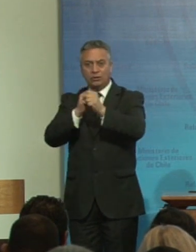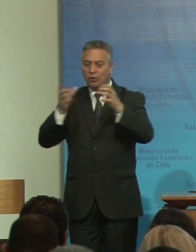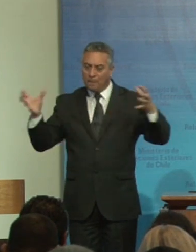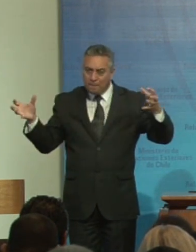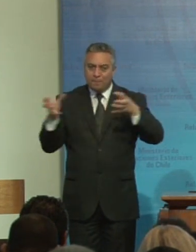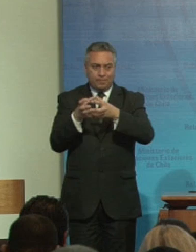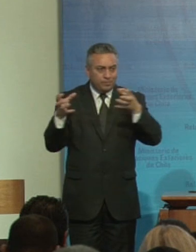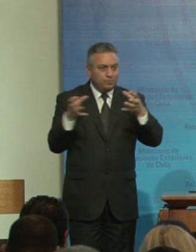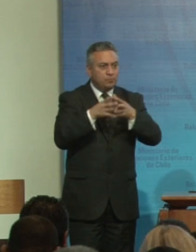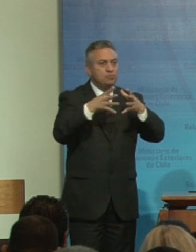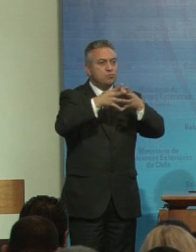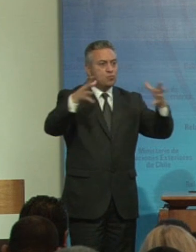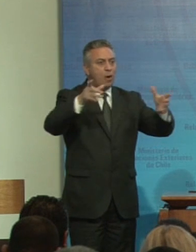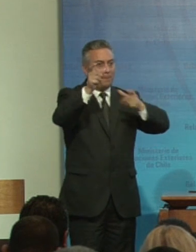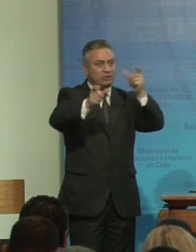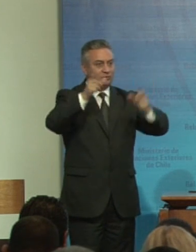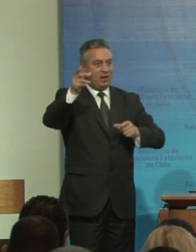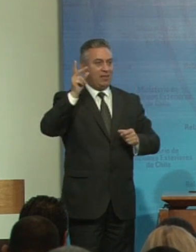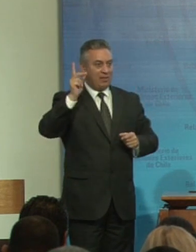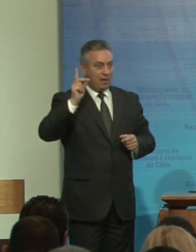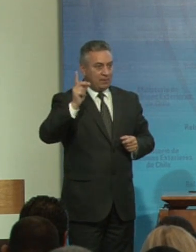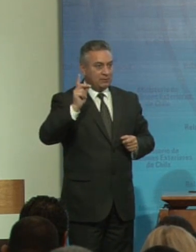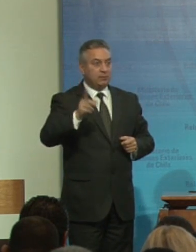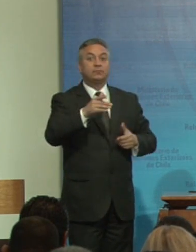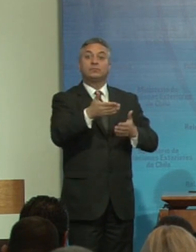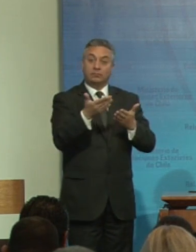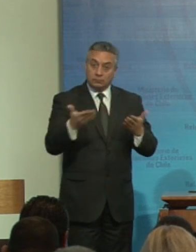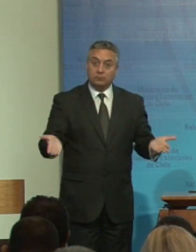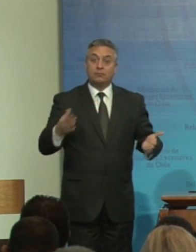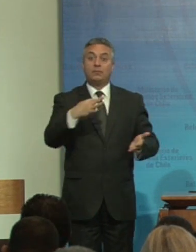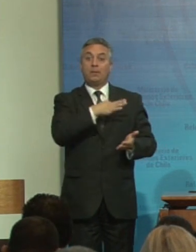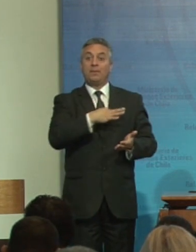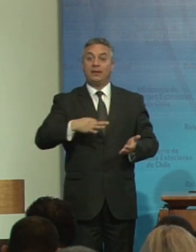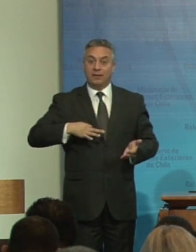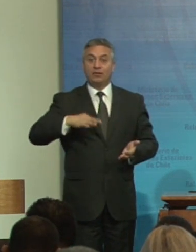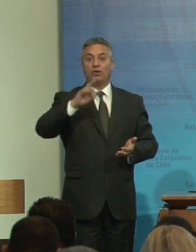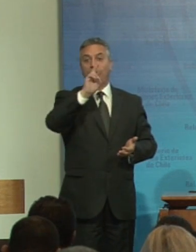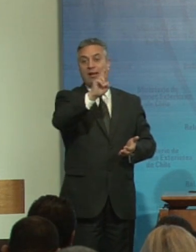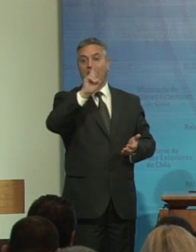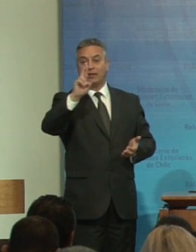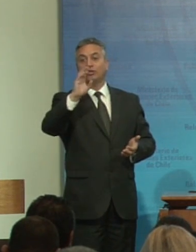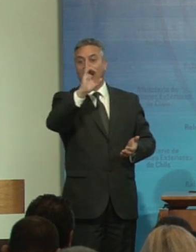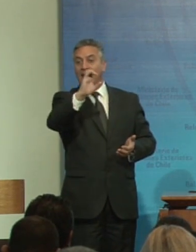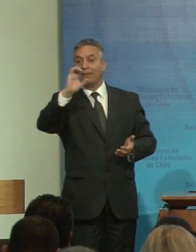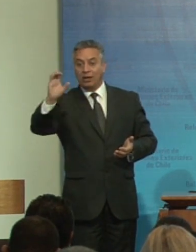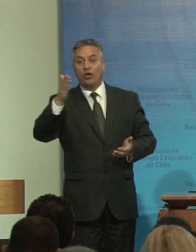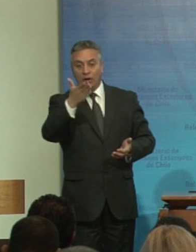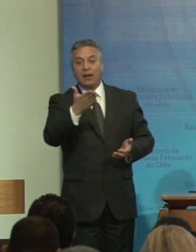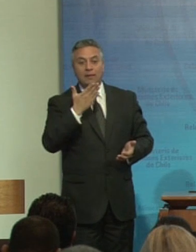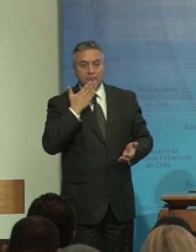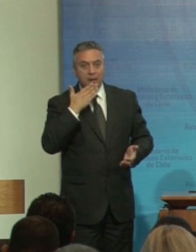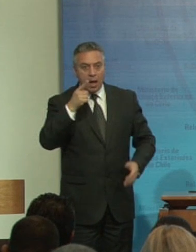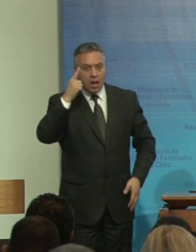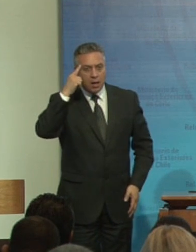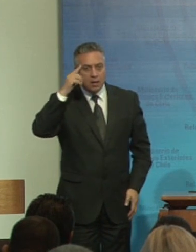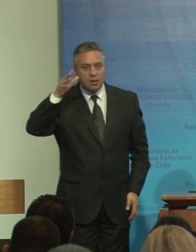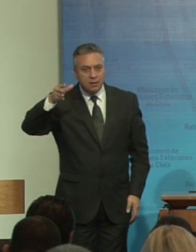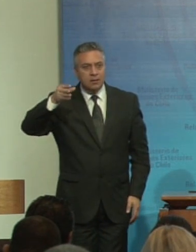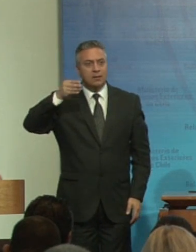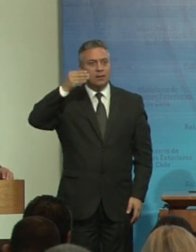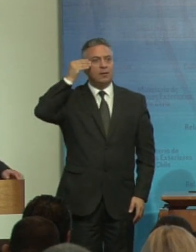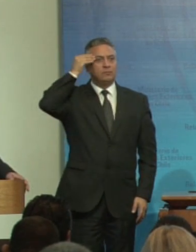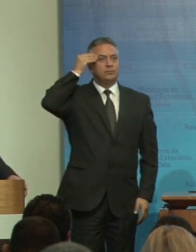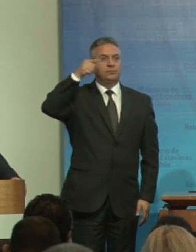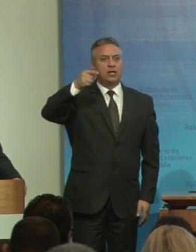tantas personas con discapacidad desde luego al Ministro de Relaciones Exteriores que ha comprendido la